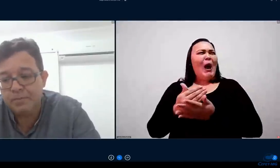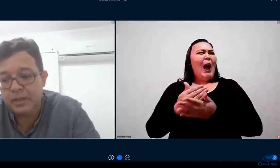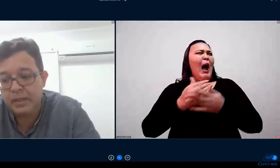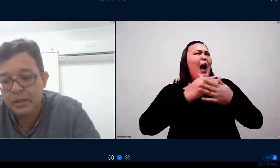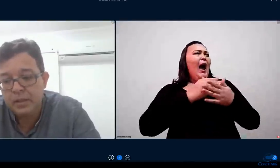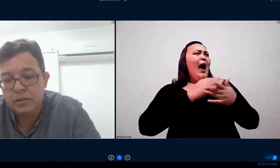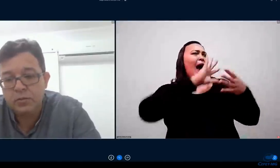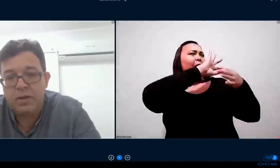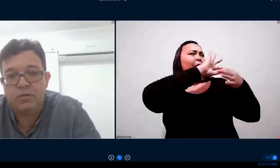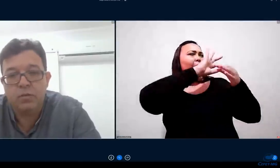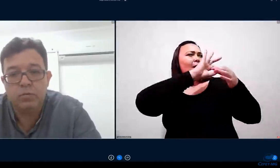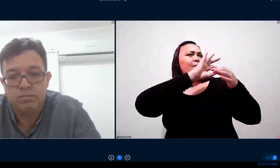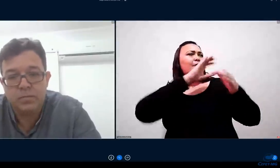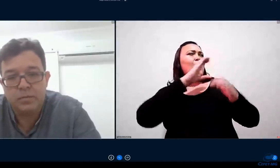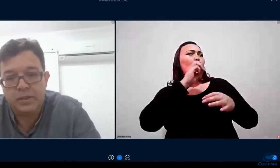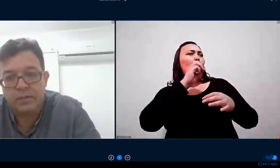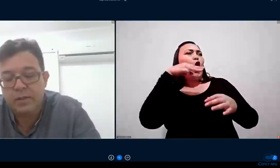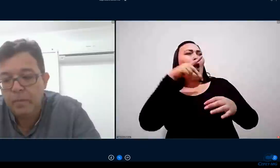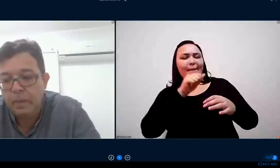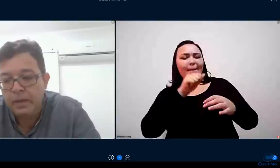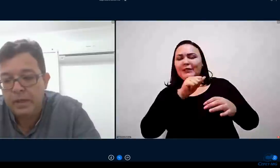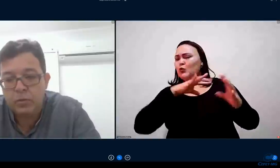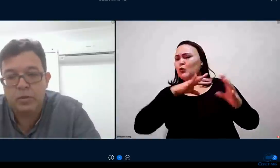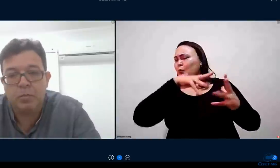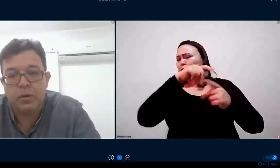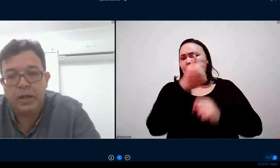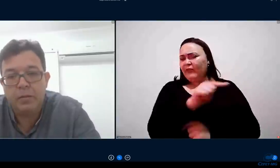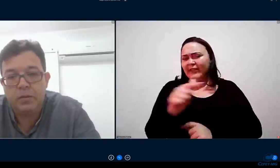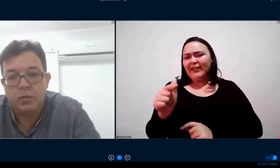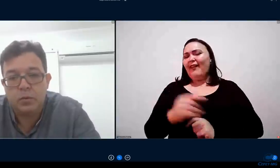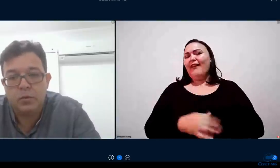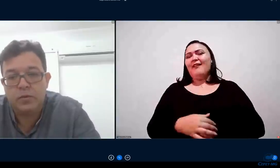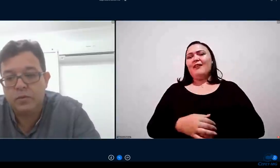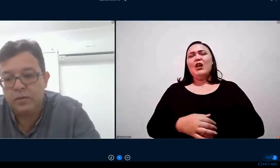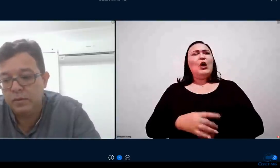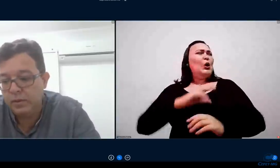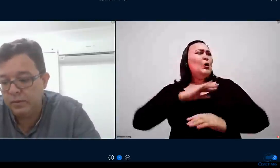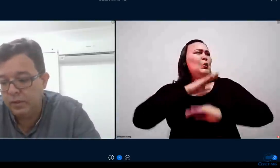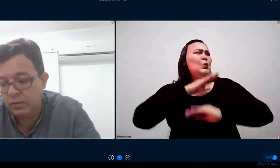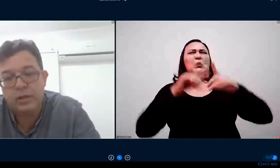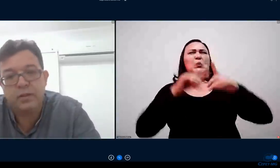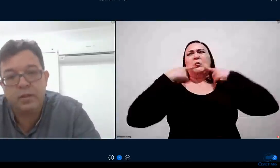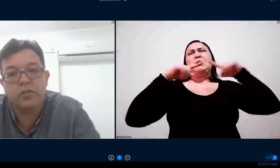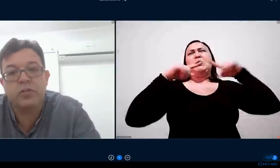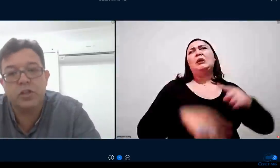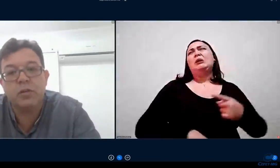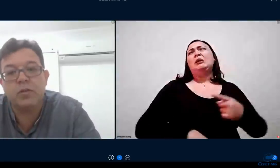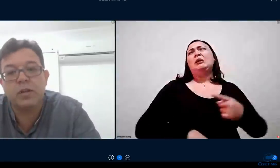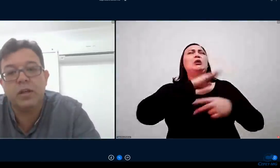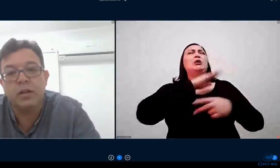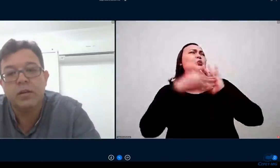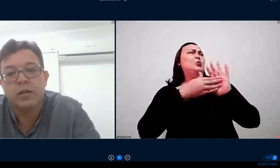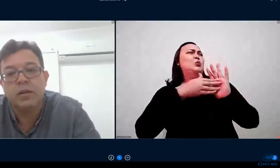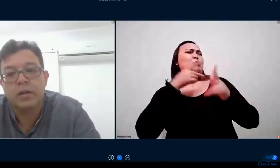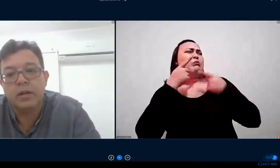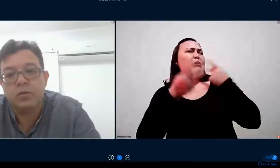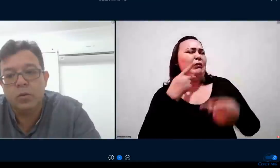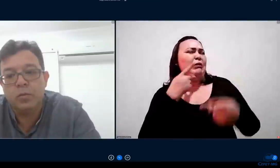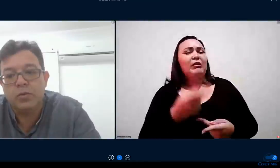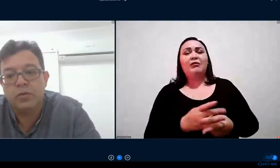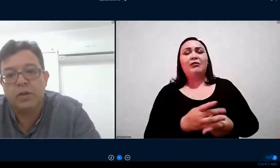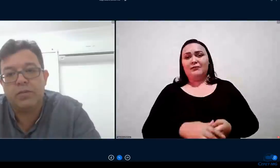dividida né no fla-flu vamos dizer assim tudo é polêmico tudo se antagoniza e nós tínhamos aqui